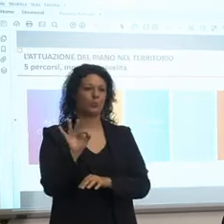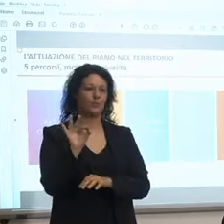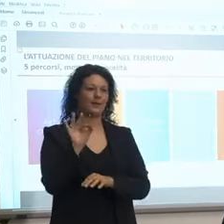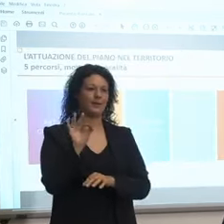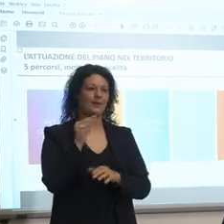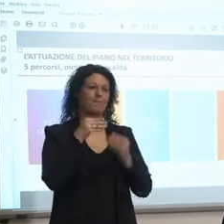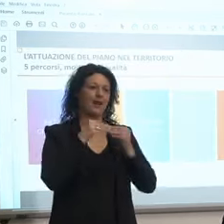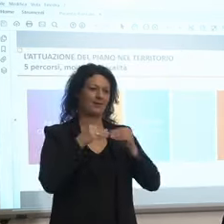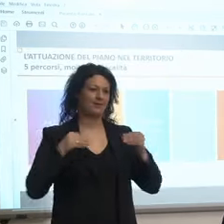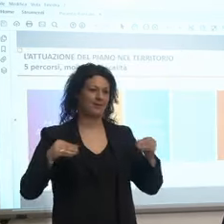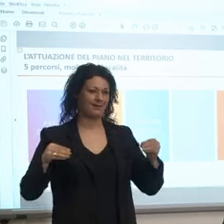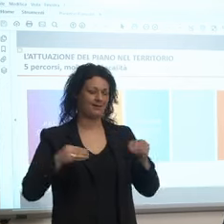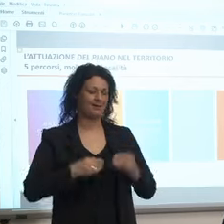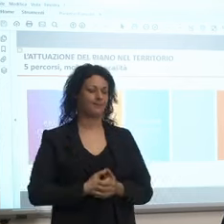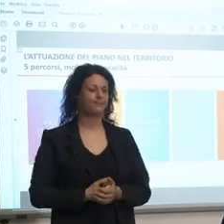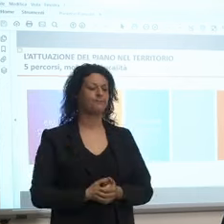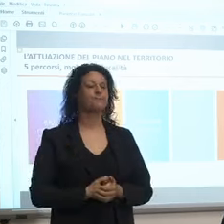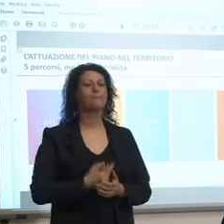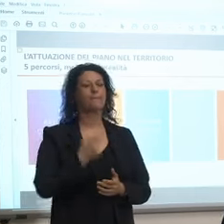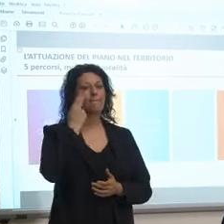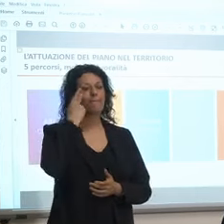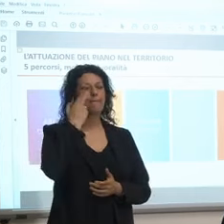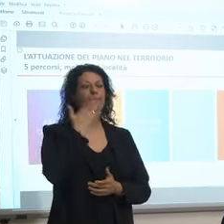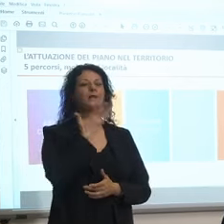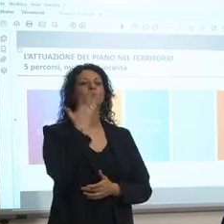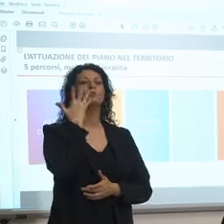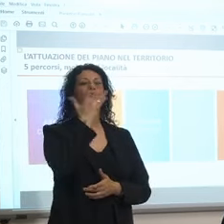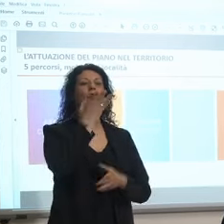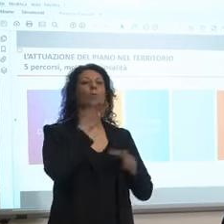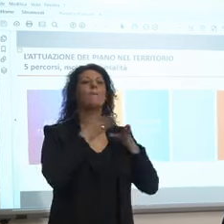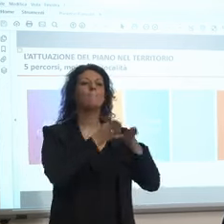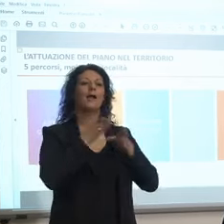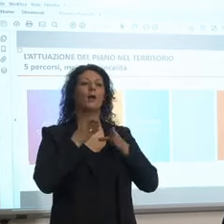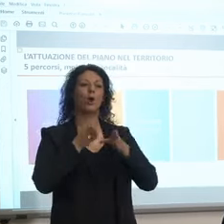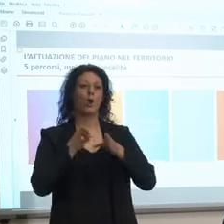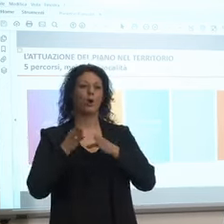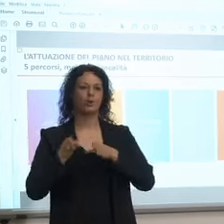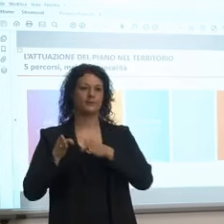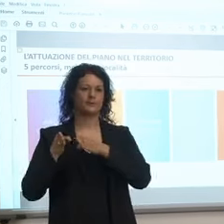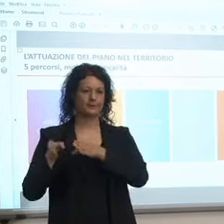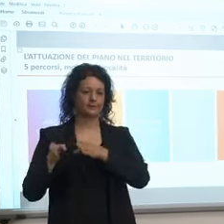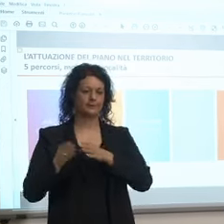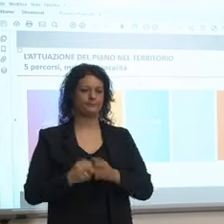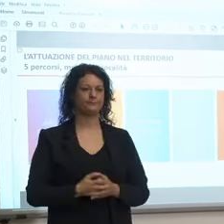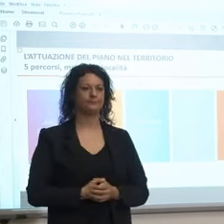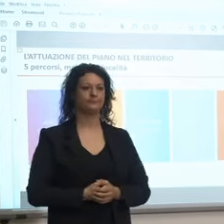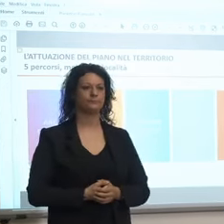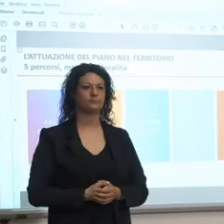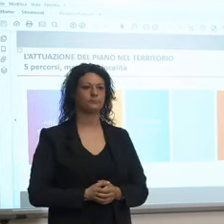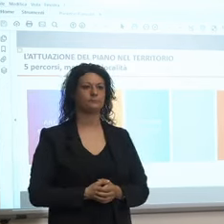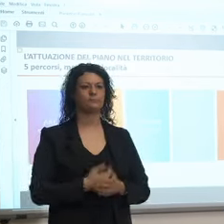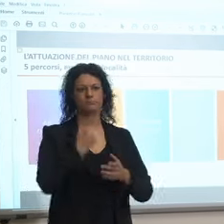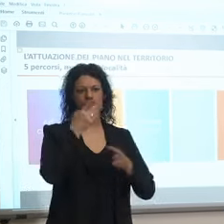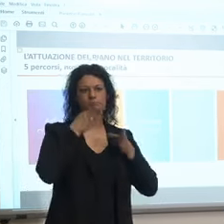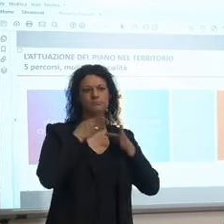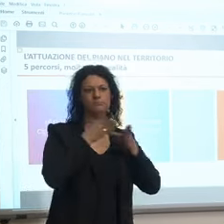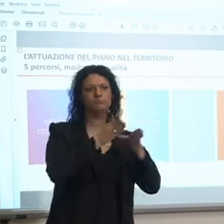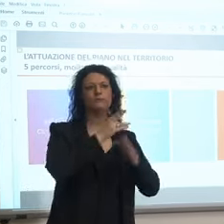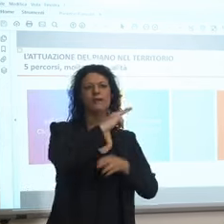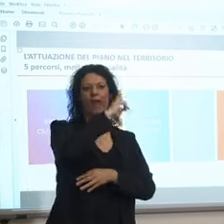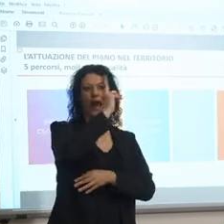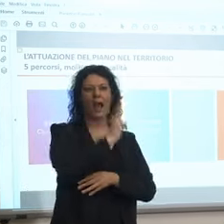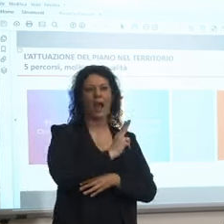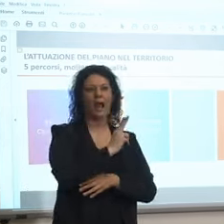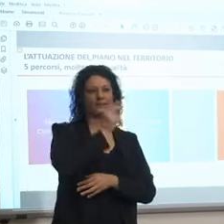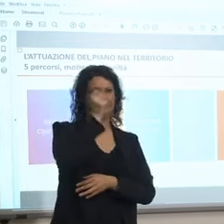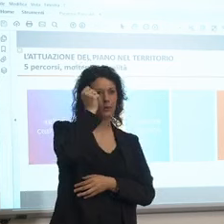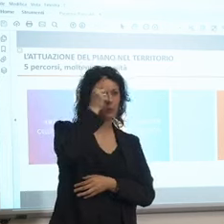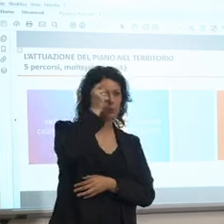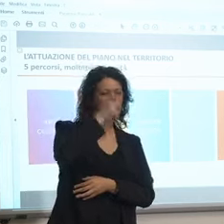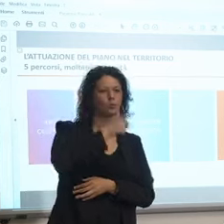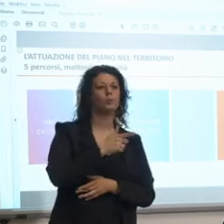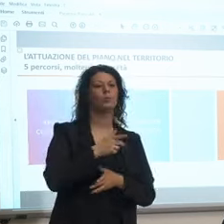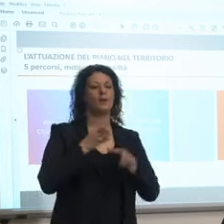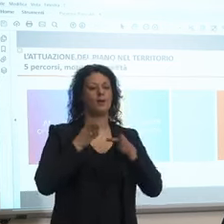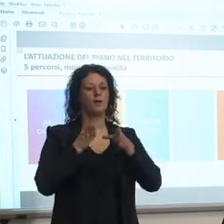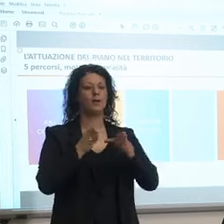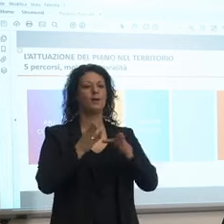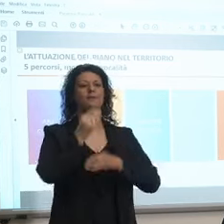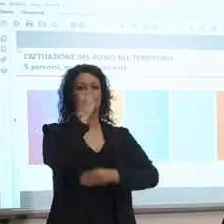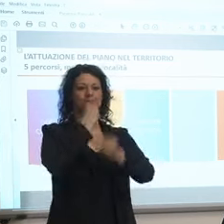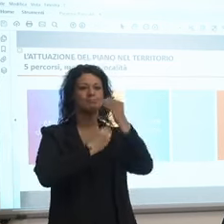il percorso qua vedete cinque percorsi allora arte e cultura food and wine cioè